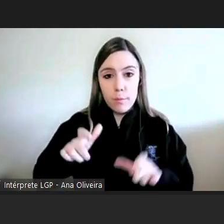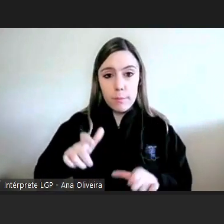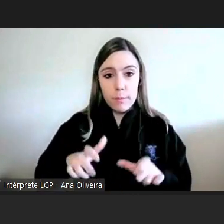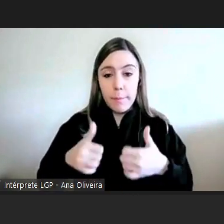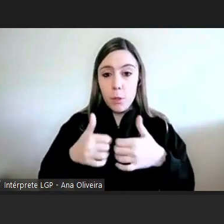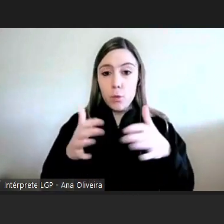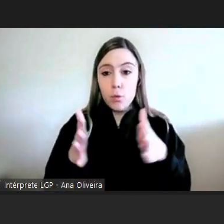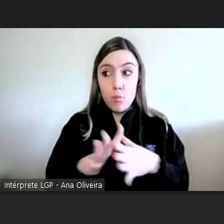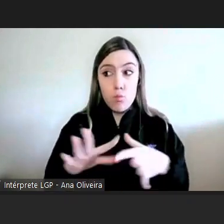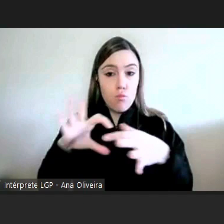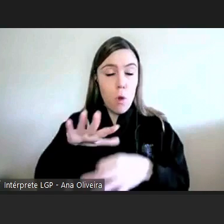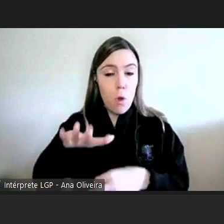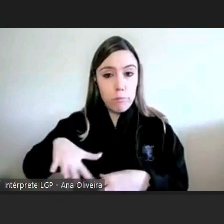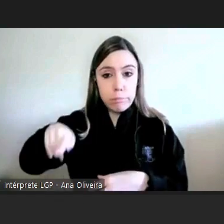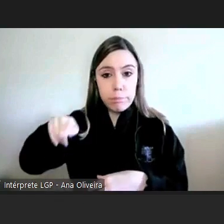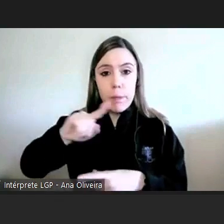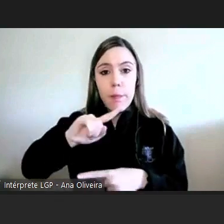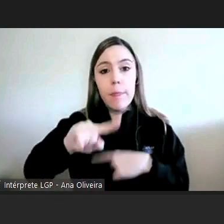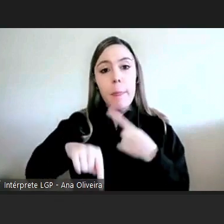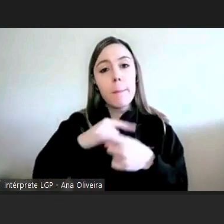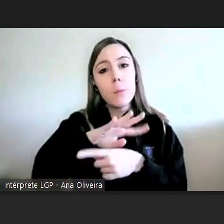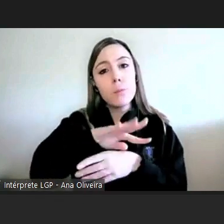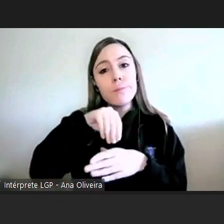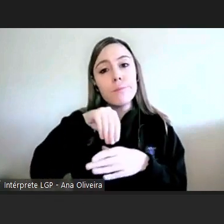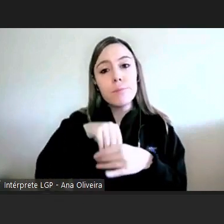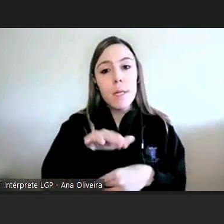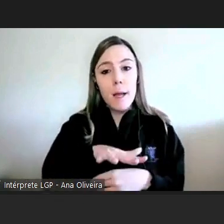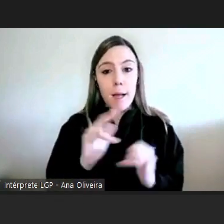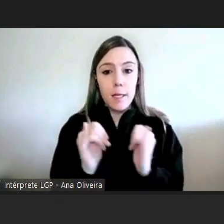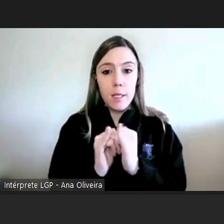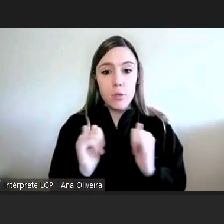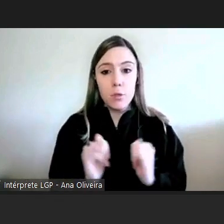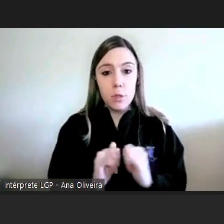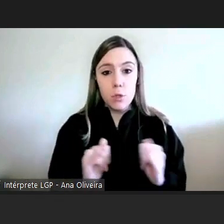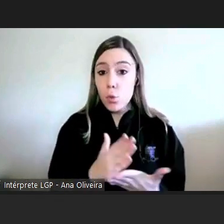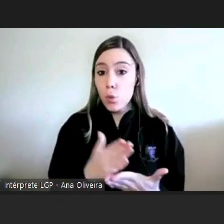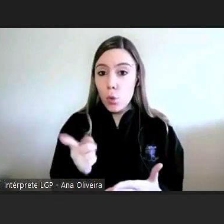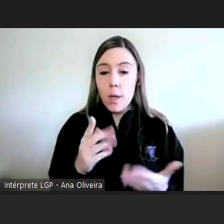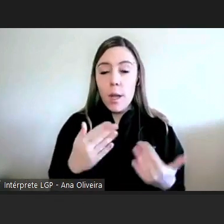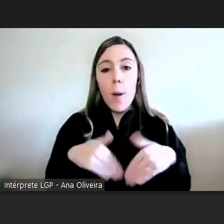integrado por via não só desta pretente internacional mas da sua